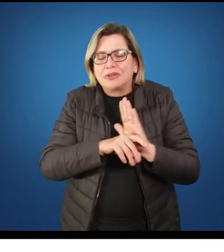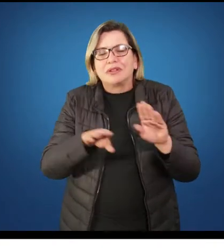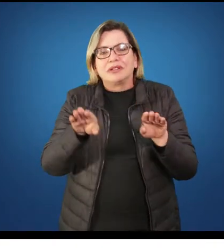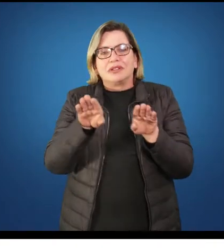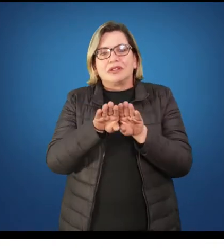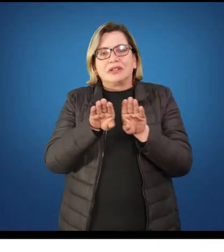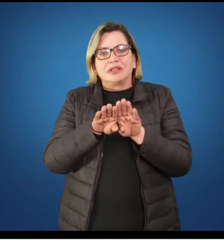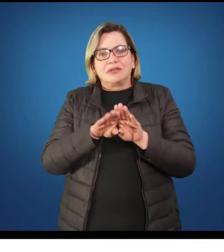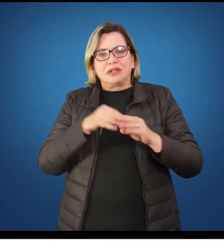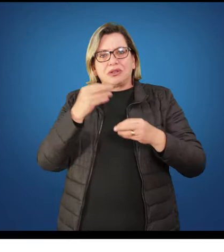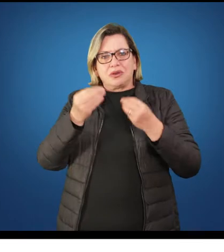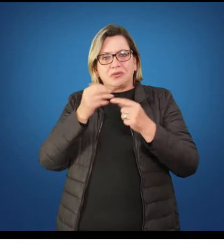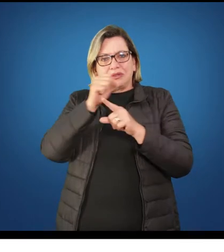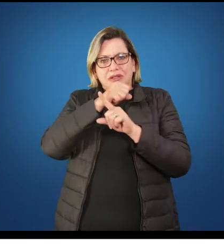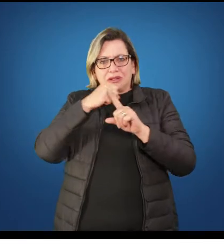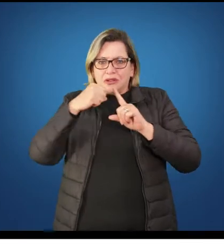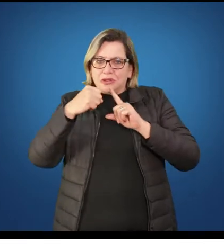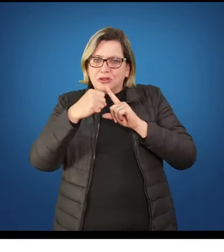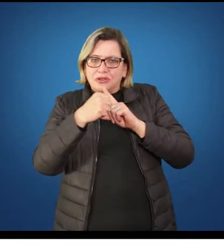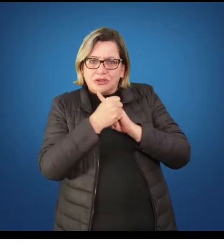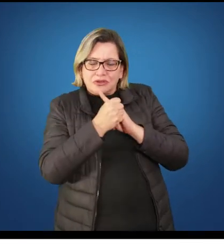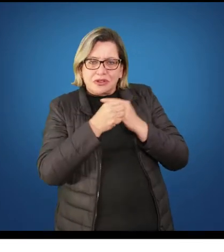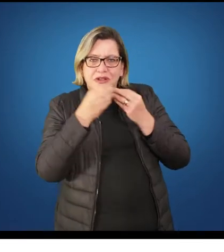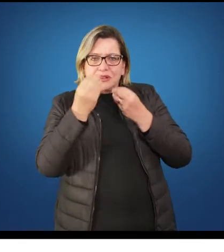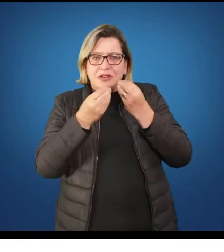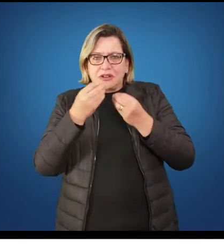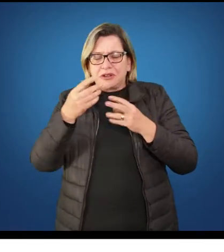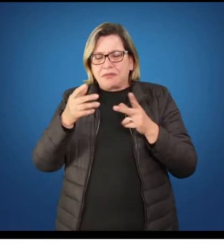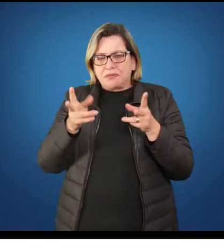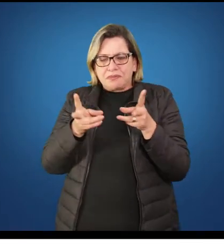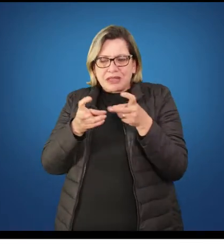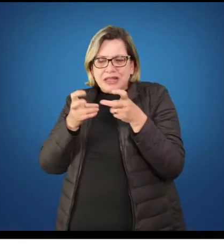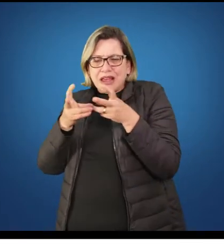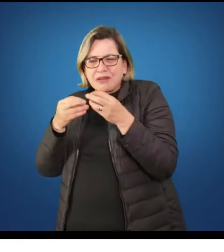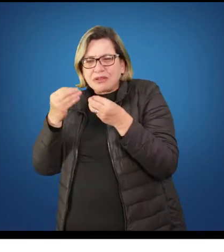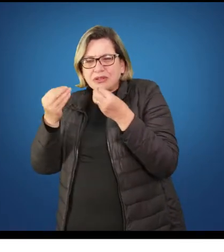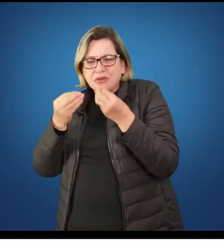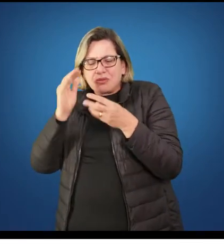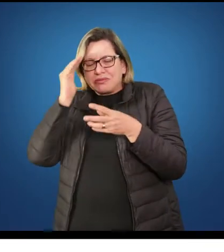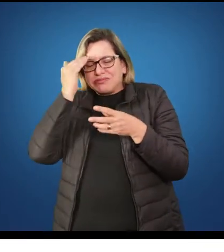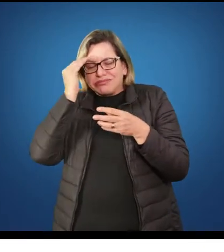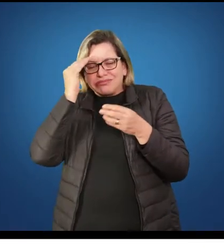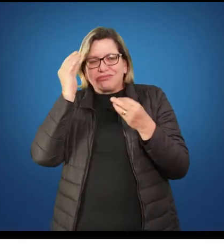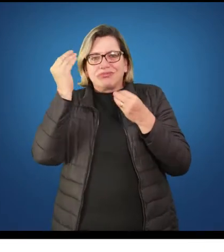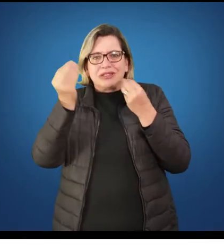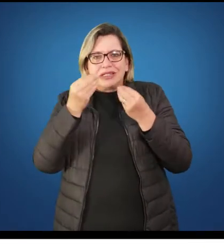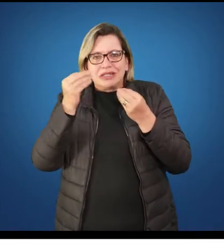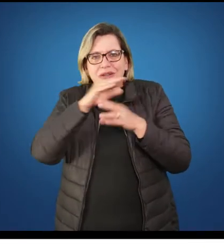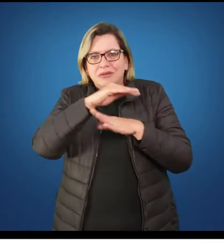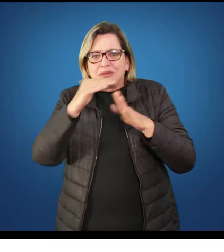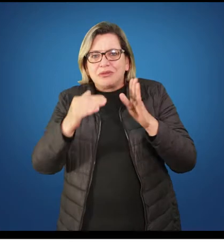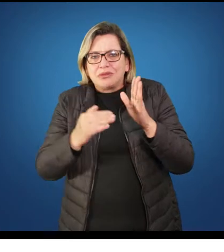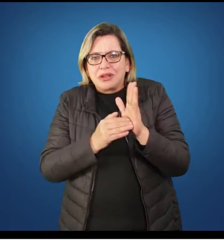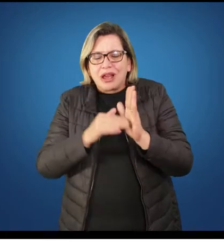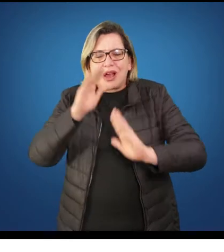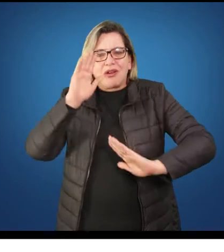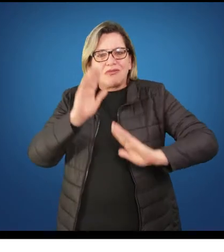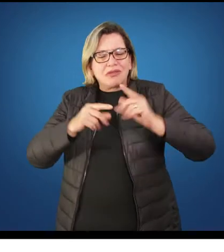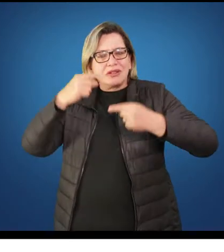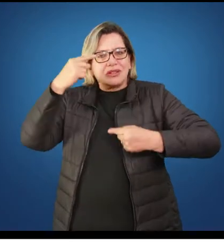anos, 11 meses e 29 dias, ou seja, 12 anos incompletos são